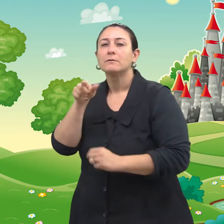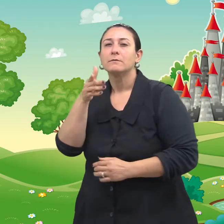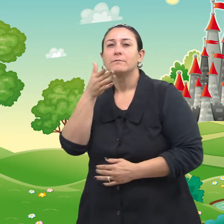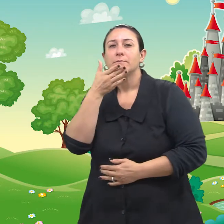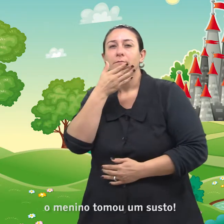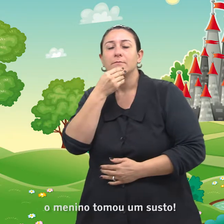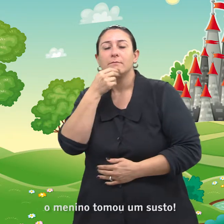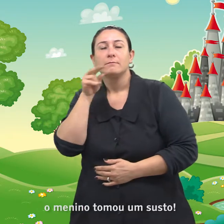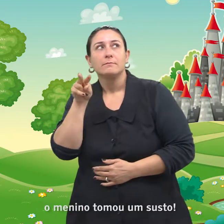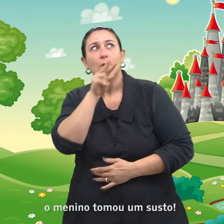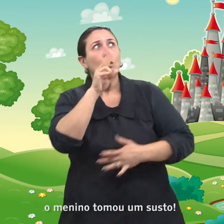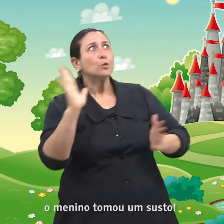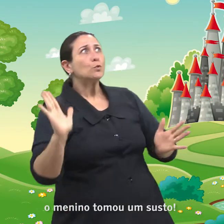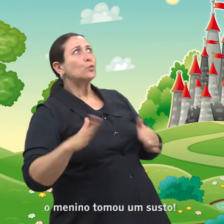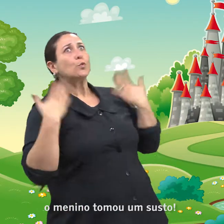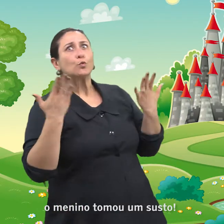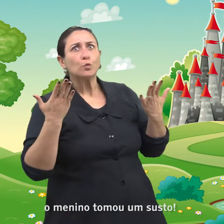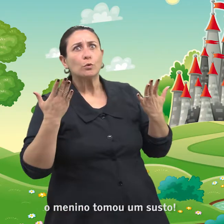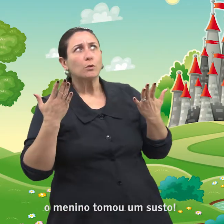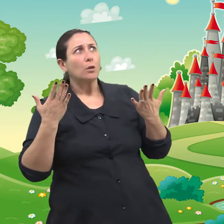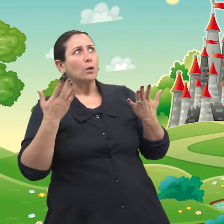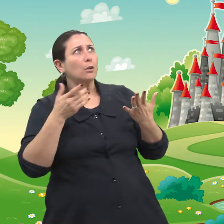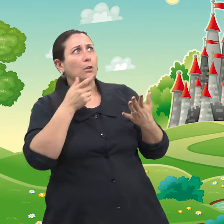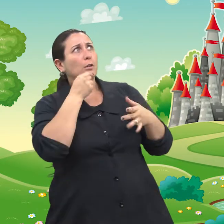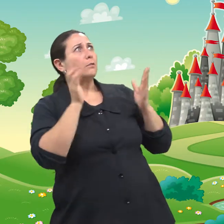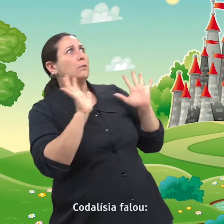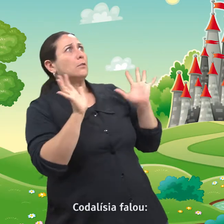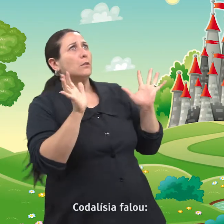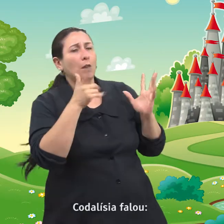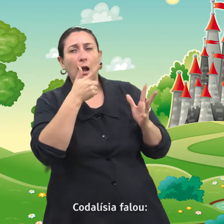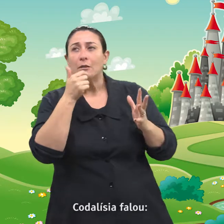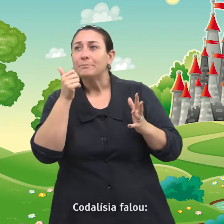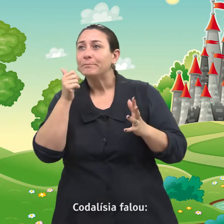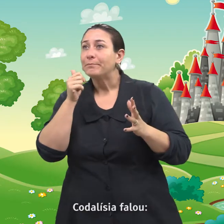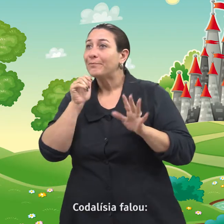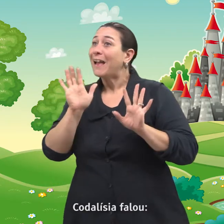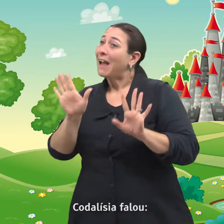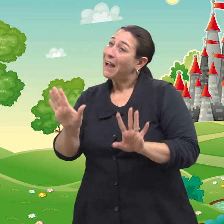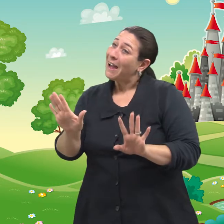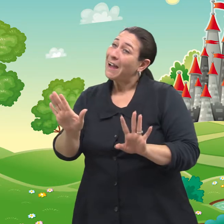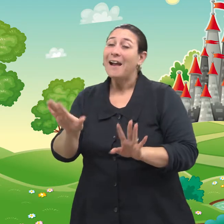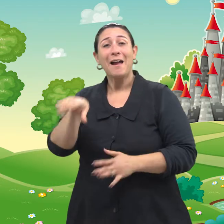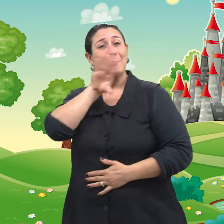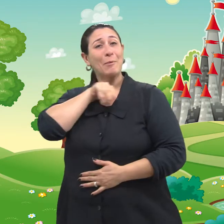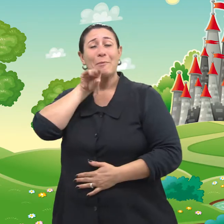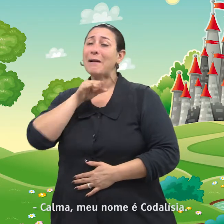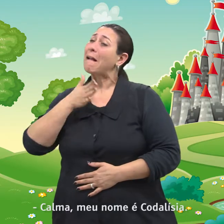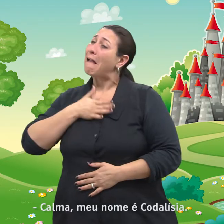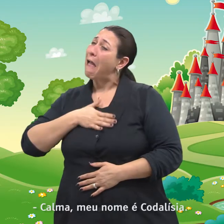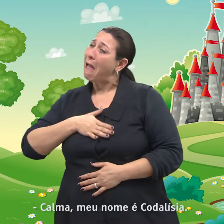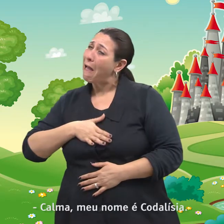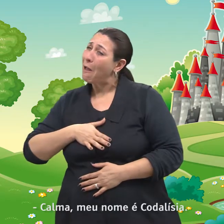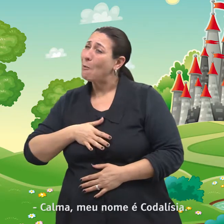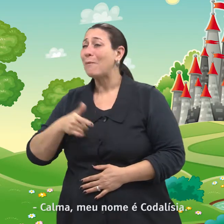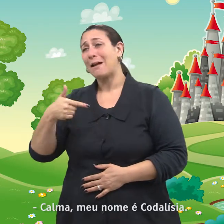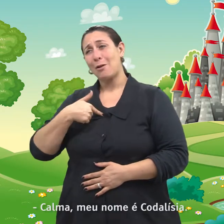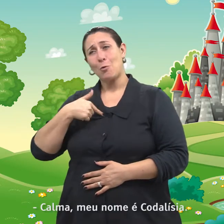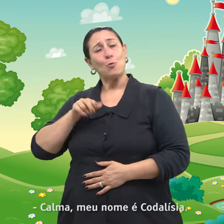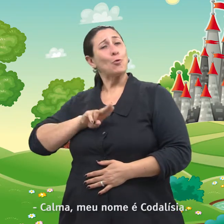o menino tomou um susto. Codalizia falou. Calma! Meu nome é